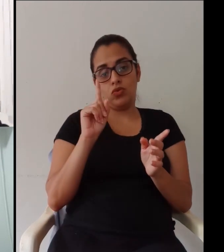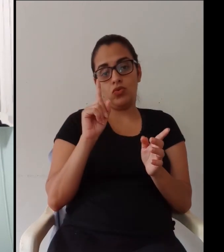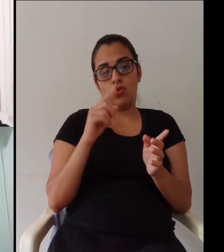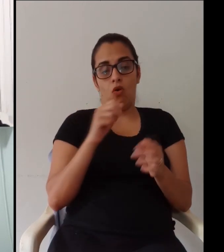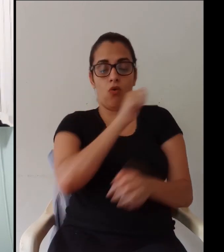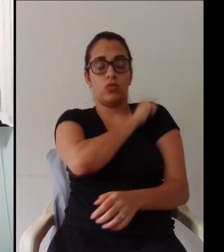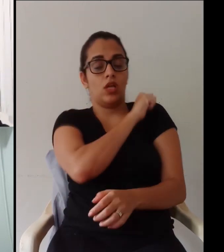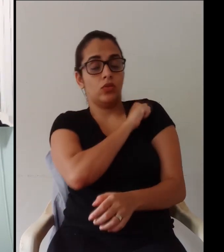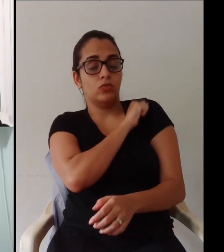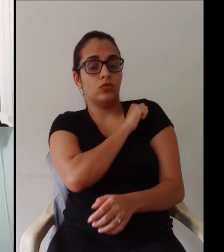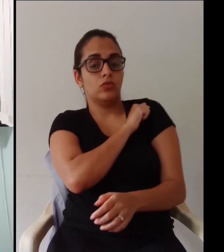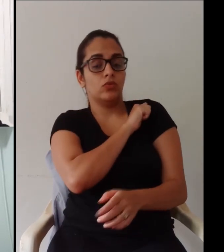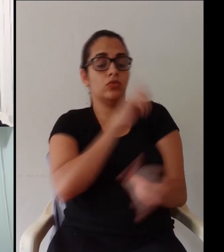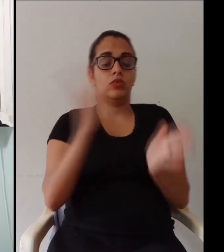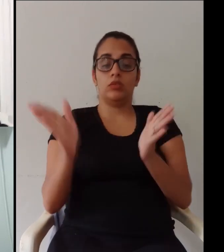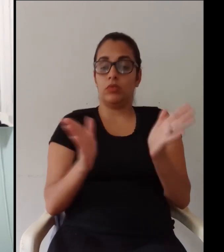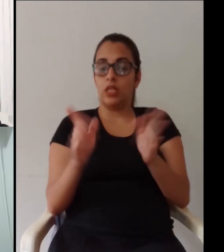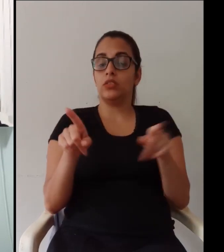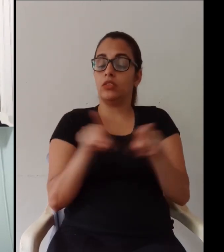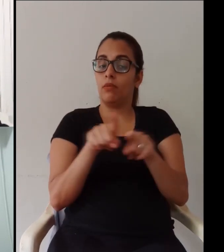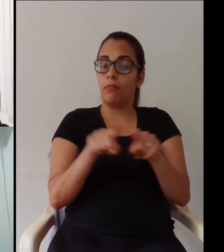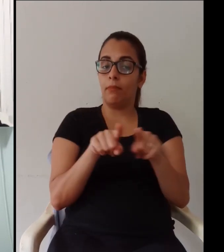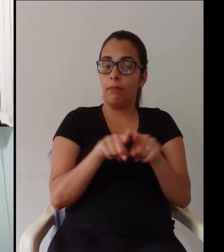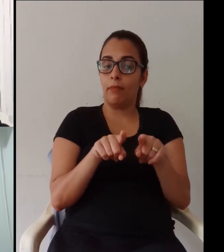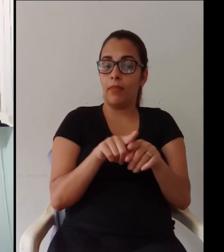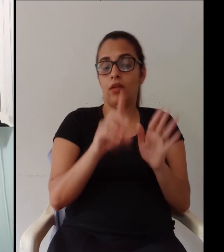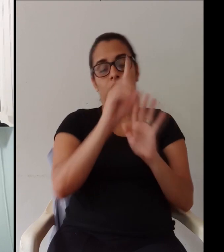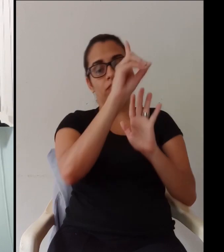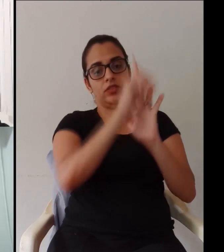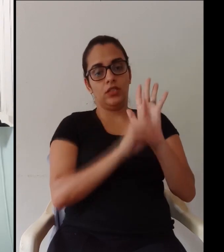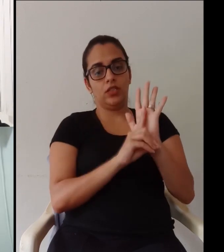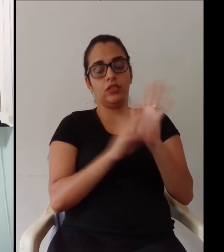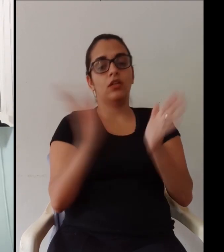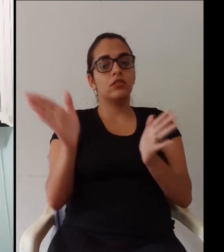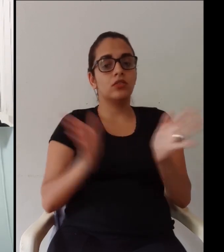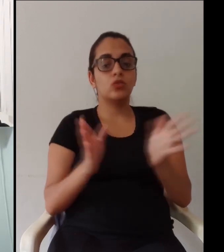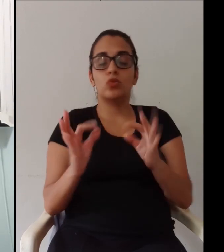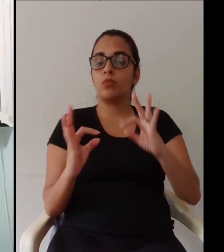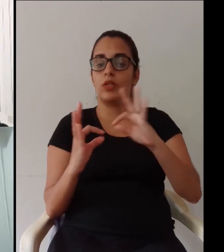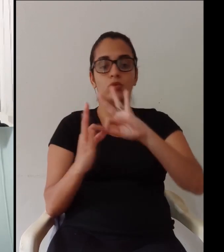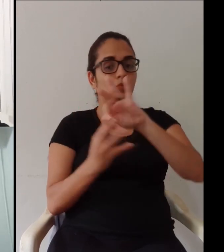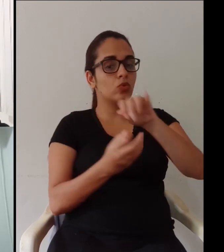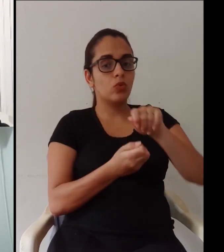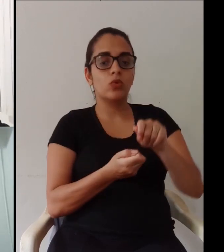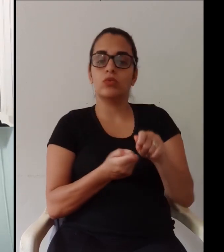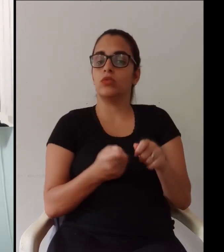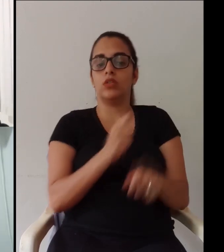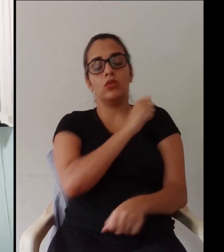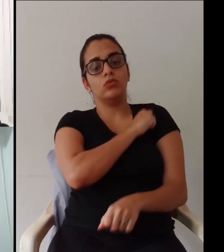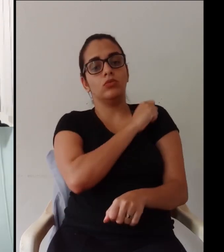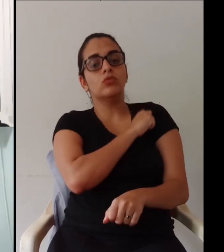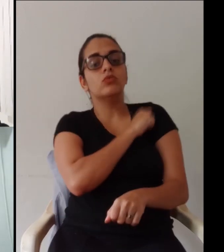com uma preocupação muito grande como eu falei de acessibilidade quando eu falo acessibilidade não são só com os nossos alunos